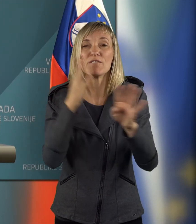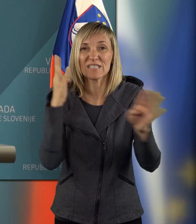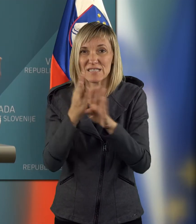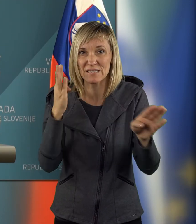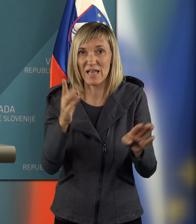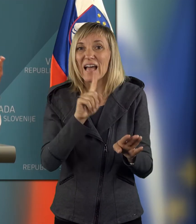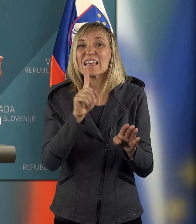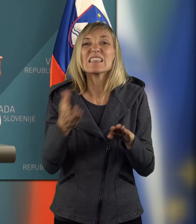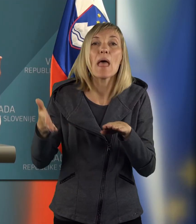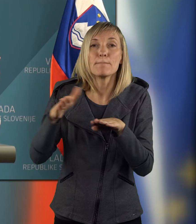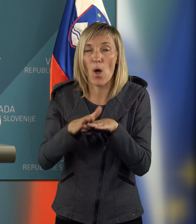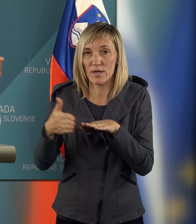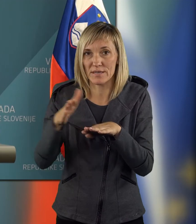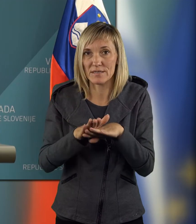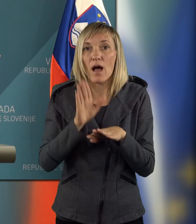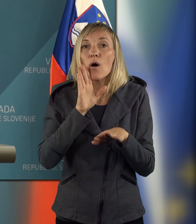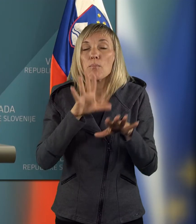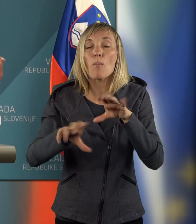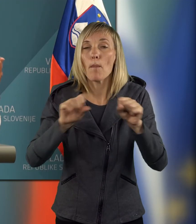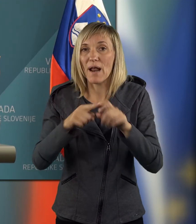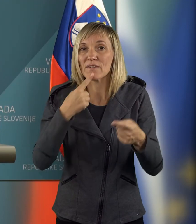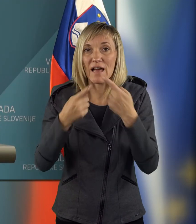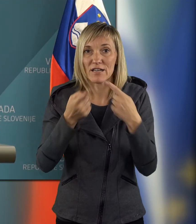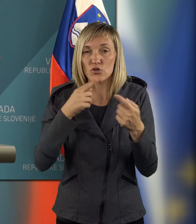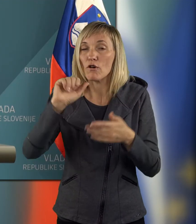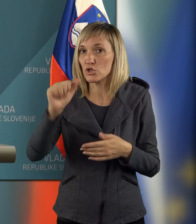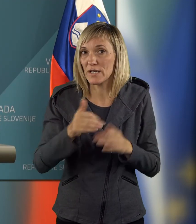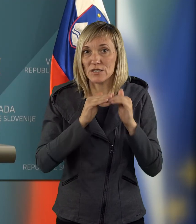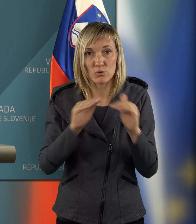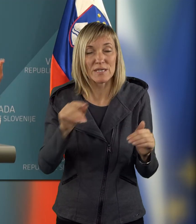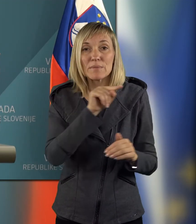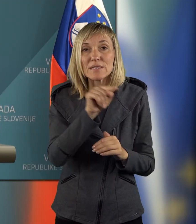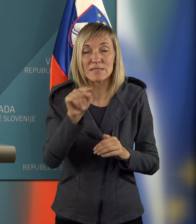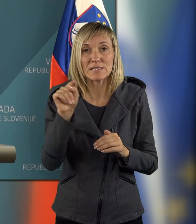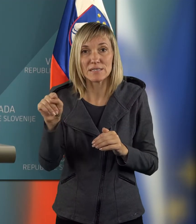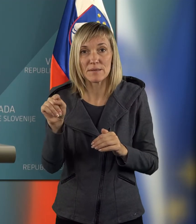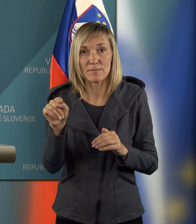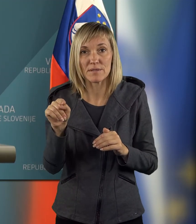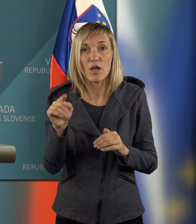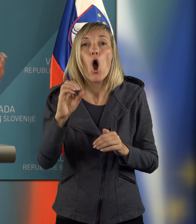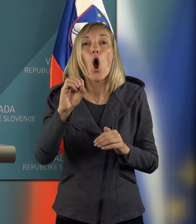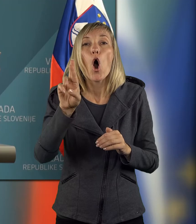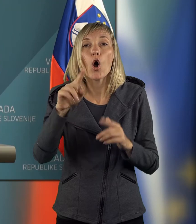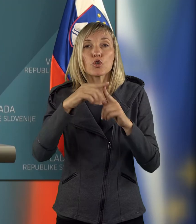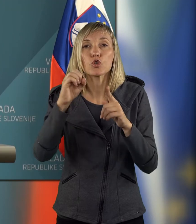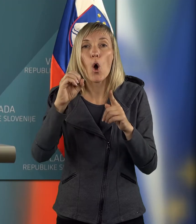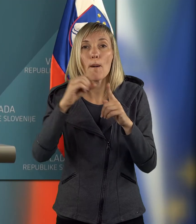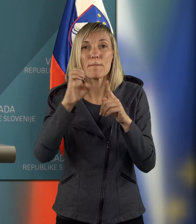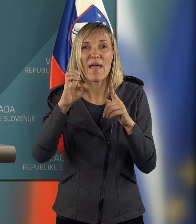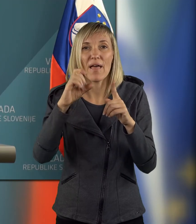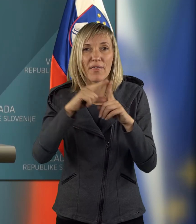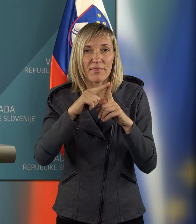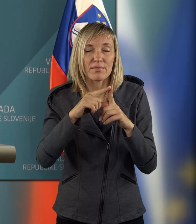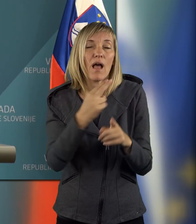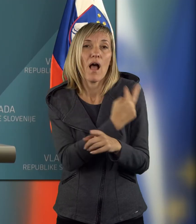dob in ne pokritja, opravlja razgovore še enkrat z vsemi temi ortopedskimi, če hočete,